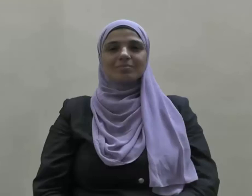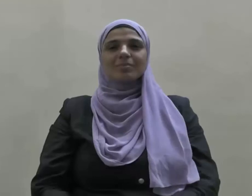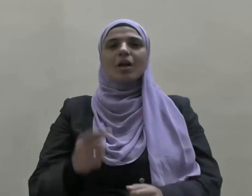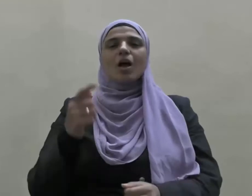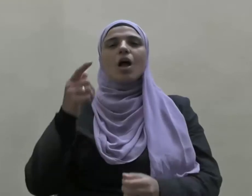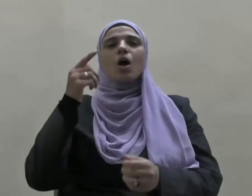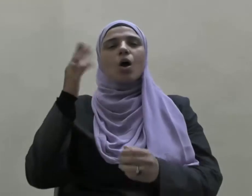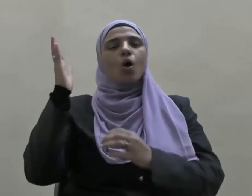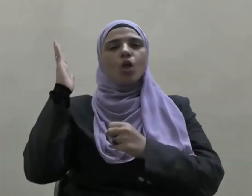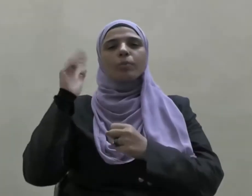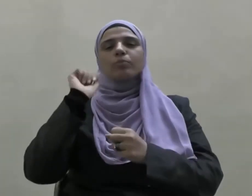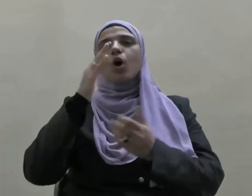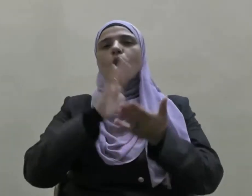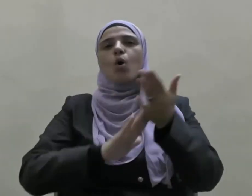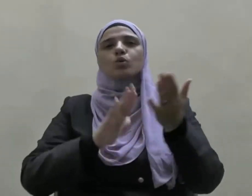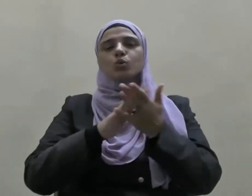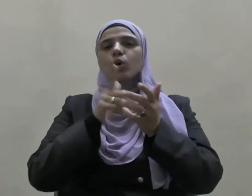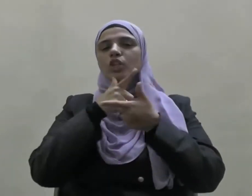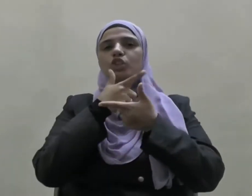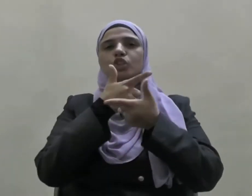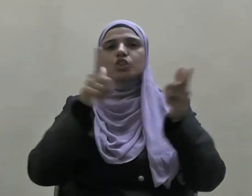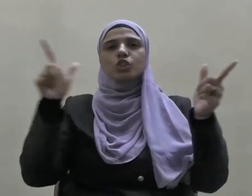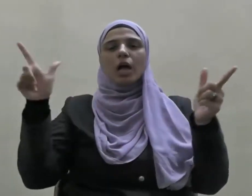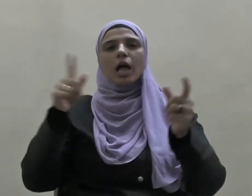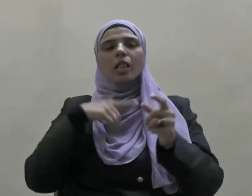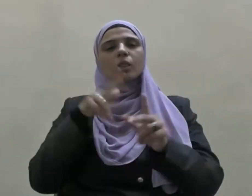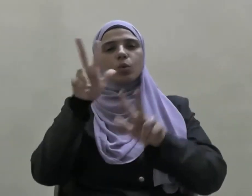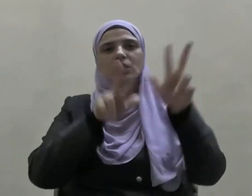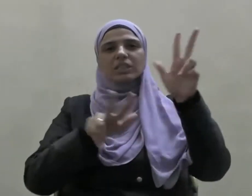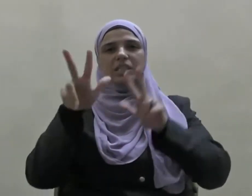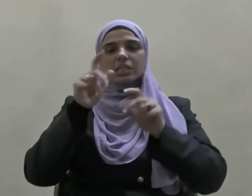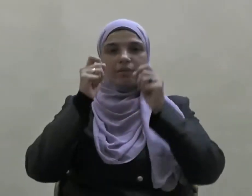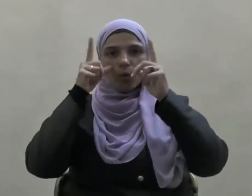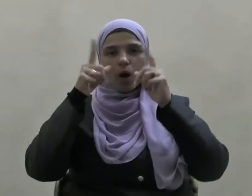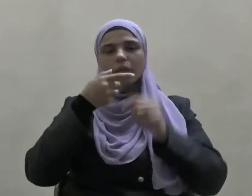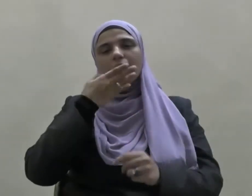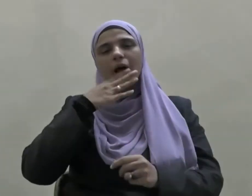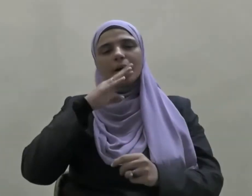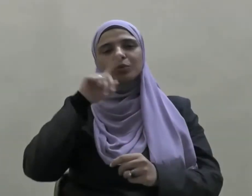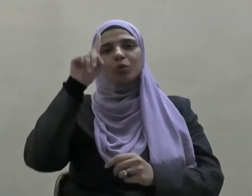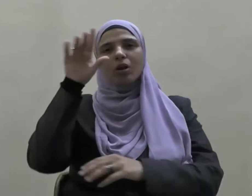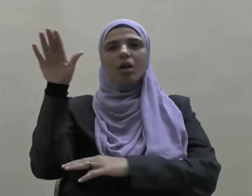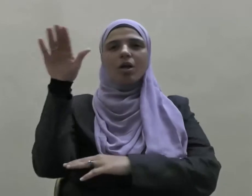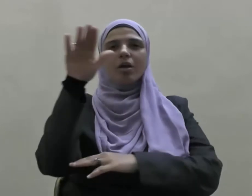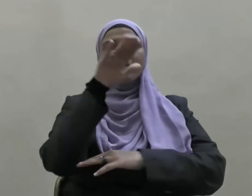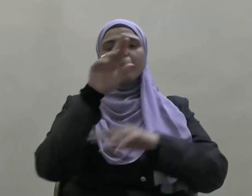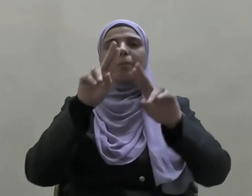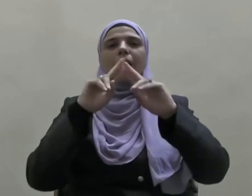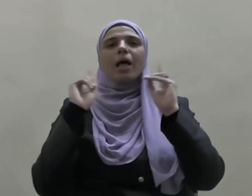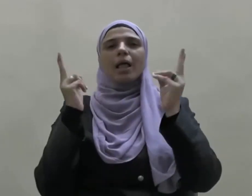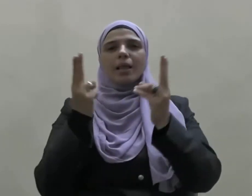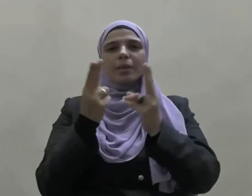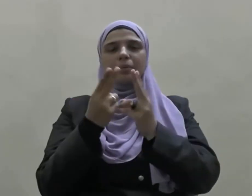خطورة الشائعات وتزييف الوعي الحمد لله رب العالمين